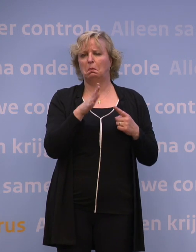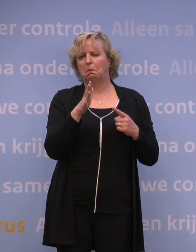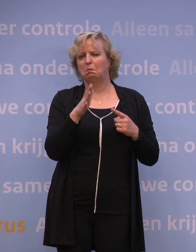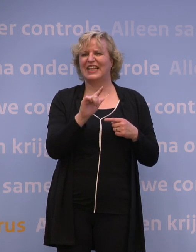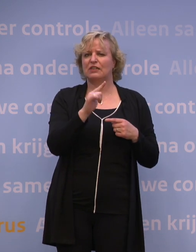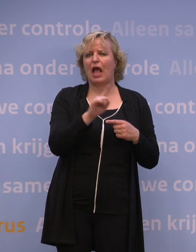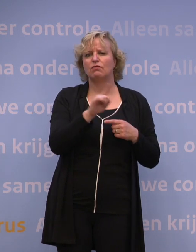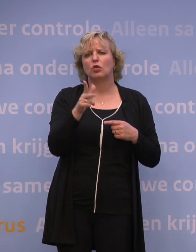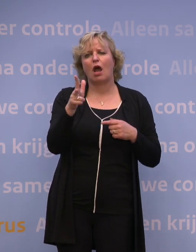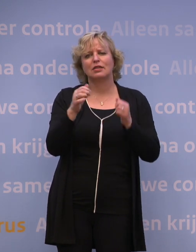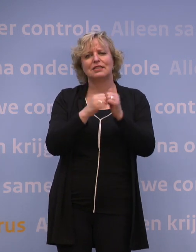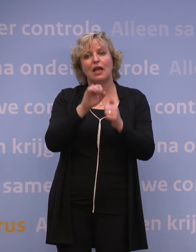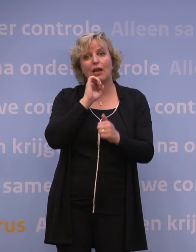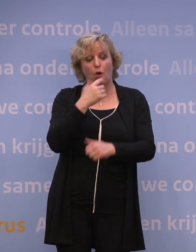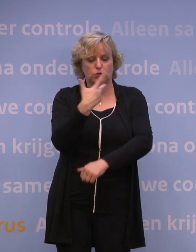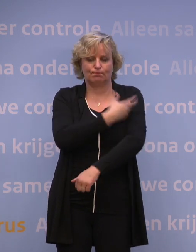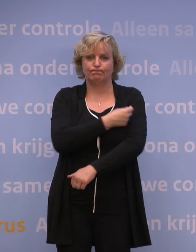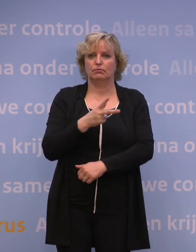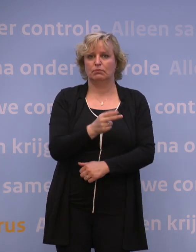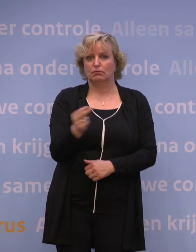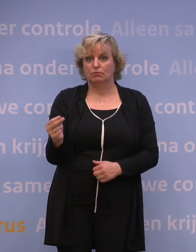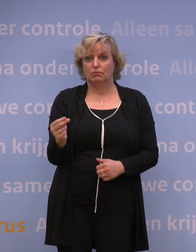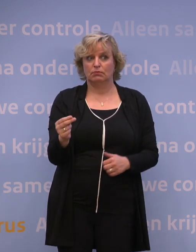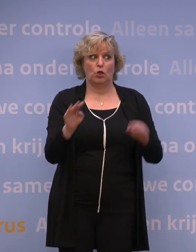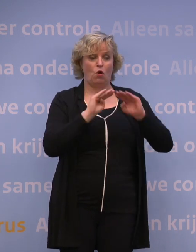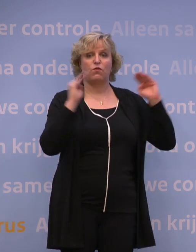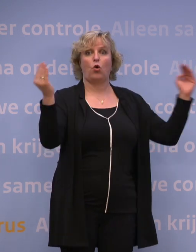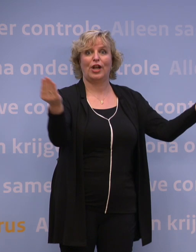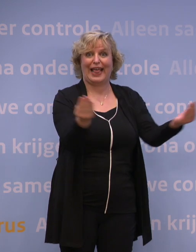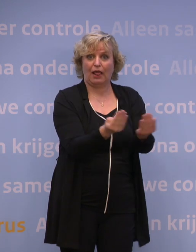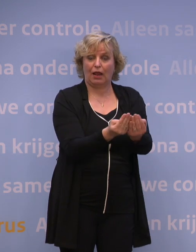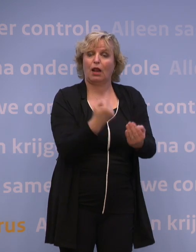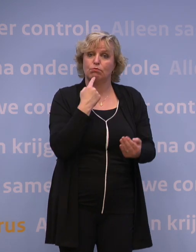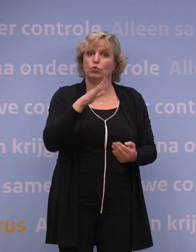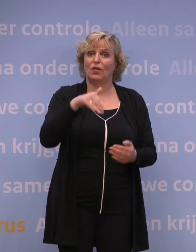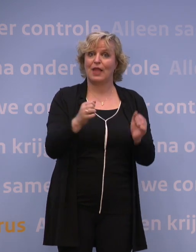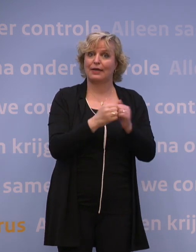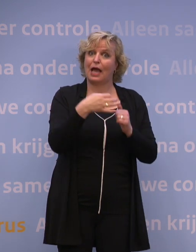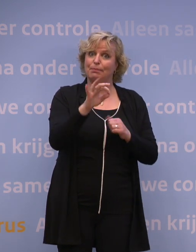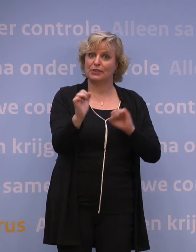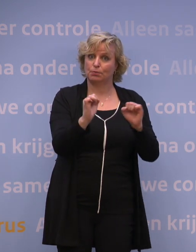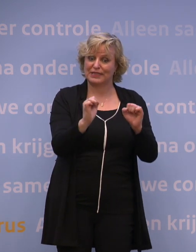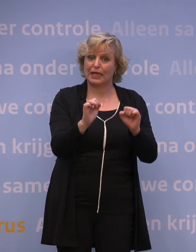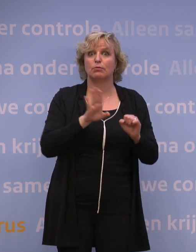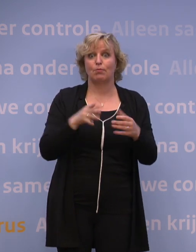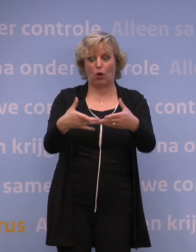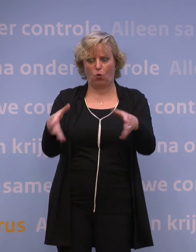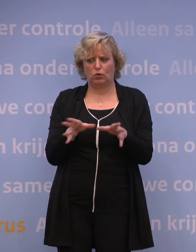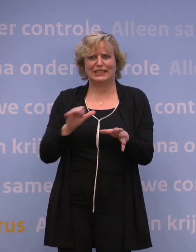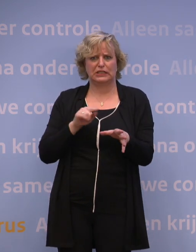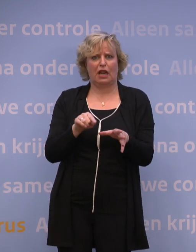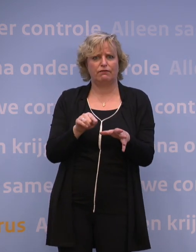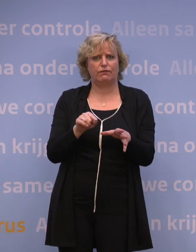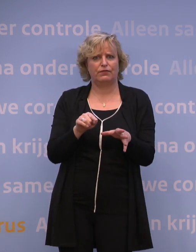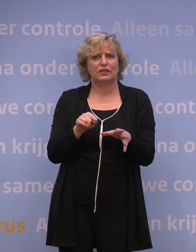18-jarigen te vaccineren. Voor de samenleving als geheel, om in het najaar beter beschermd te zijn. En voor de jongeren zelf. Jongeren lijden